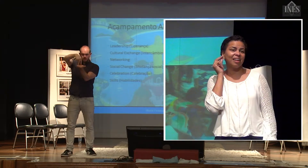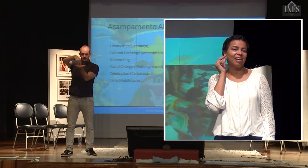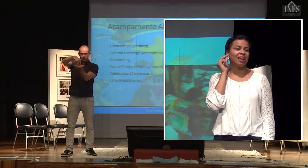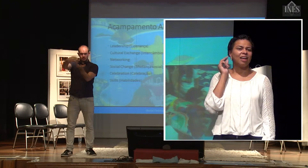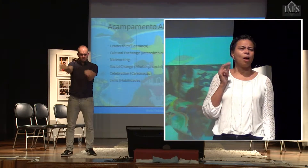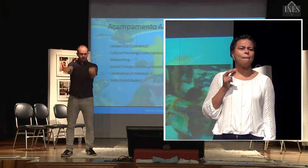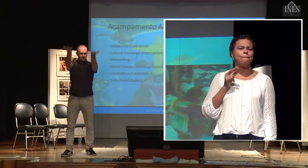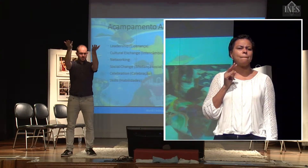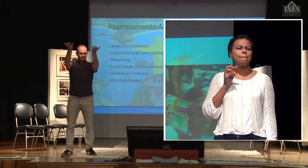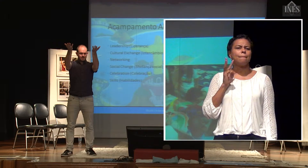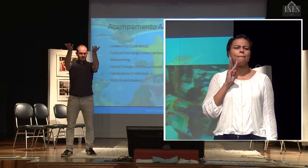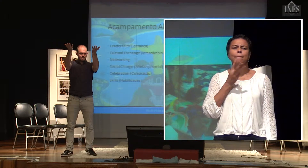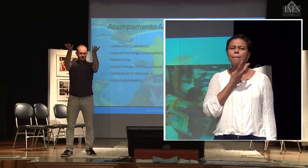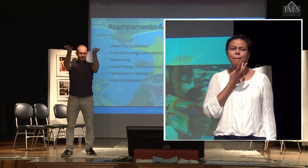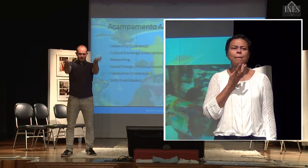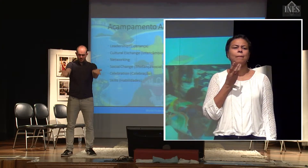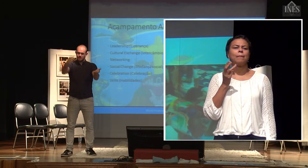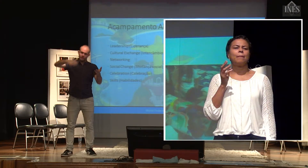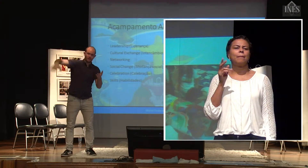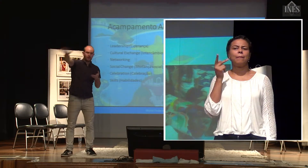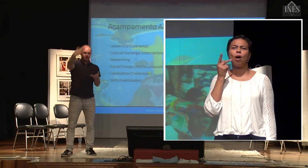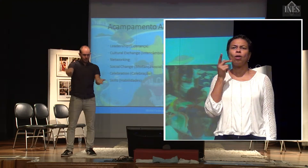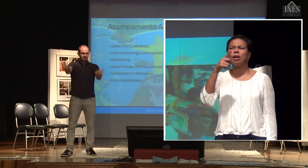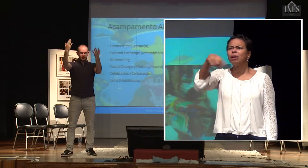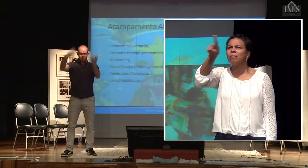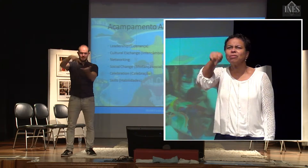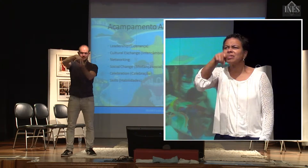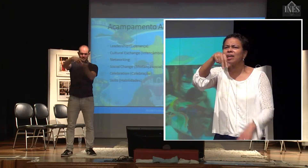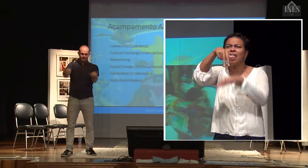Então, essas pessoas que estão em pé. Mas e vocês? Não ficam em pé, não? Vamos lá, geral em pé, geral de pé.